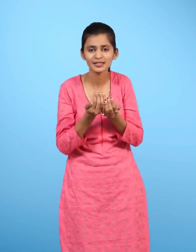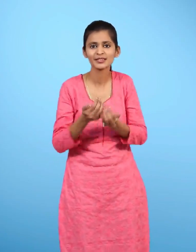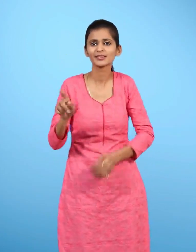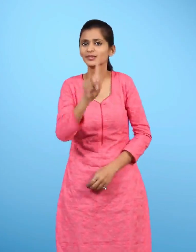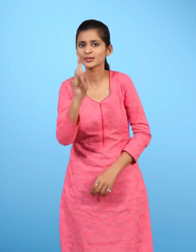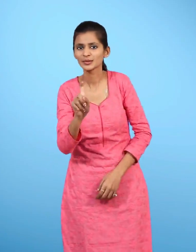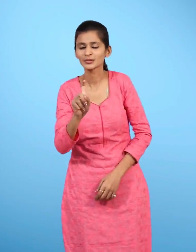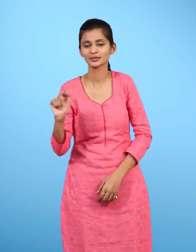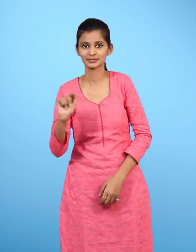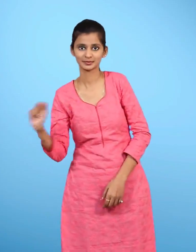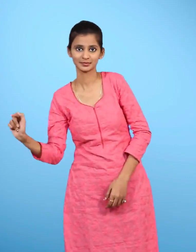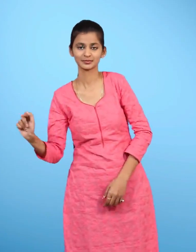रिक्तिस्थान